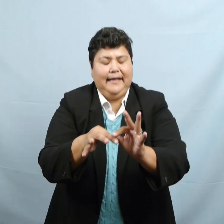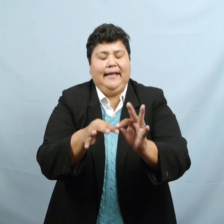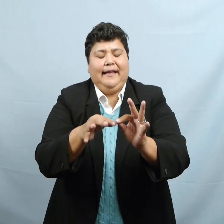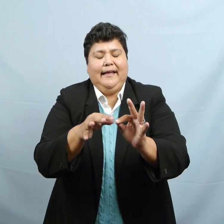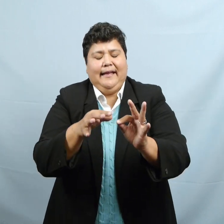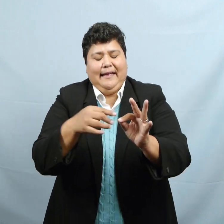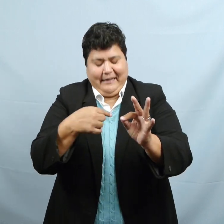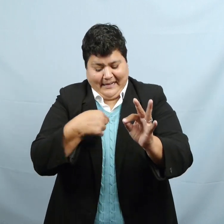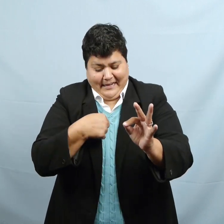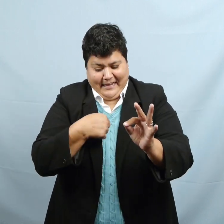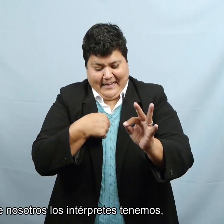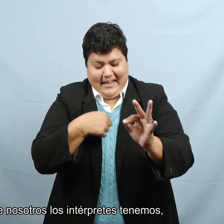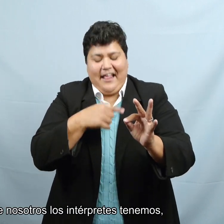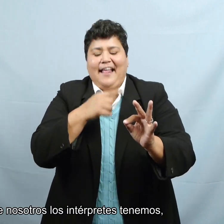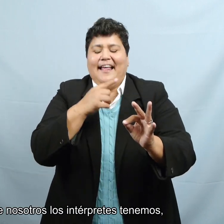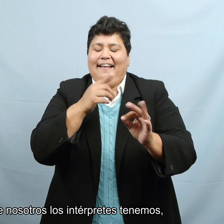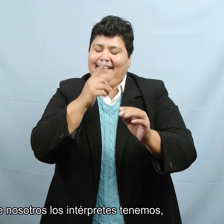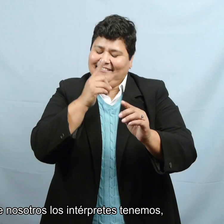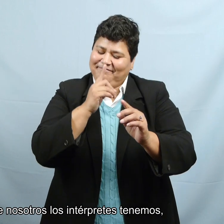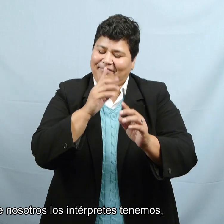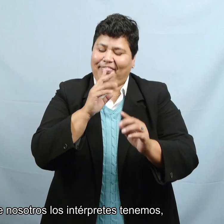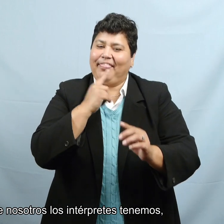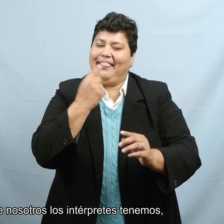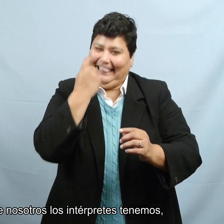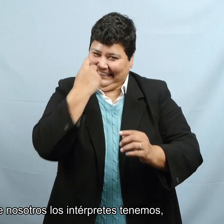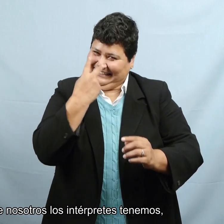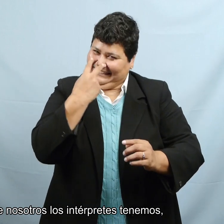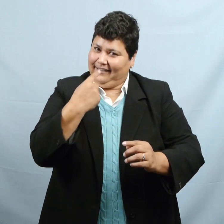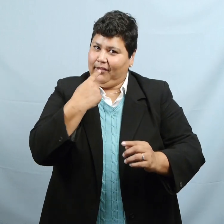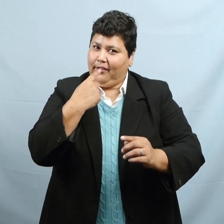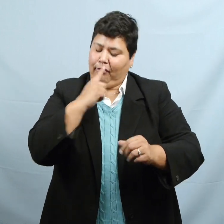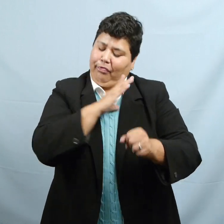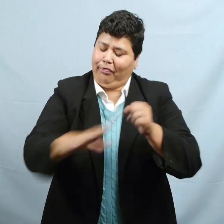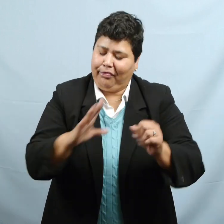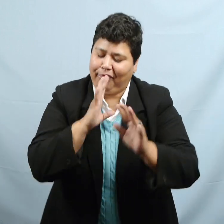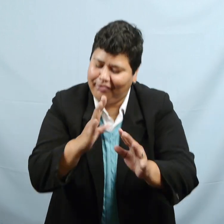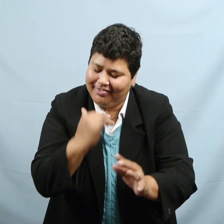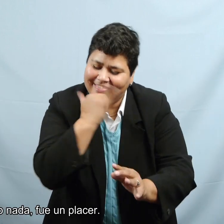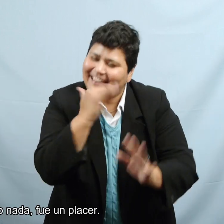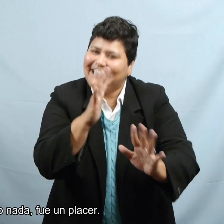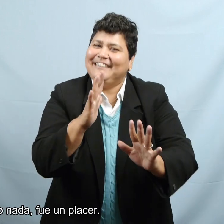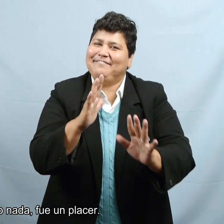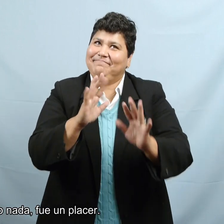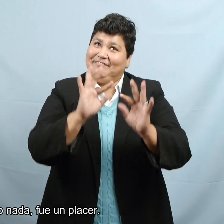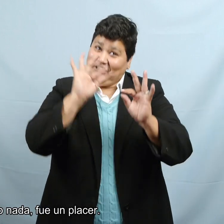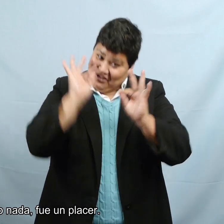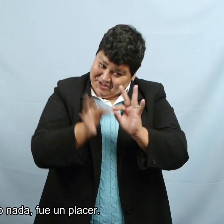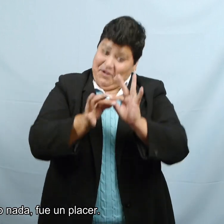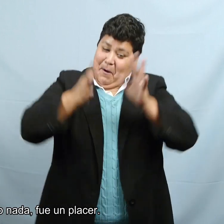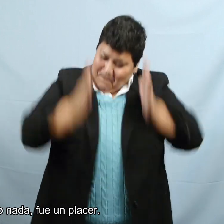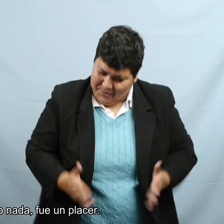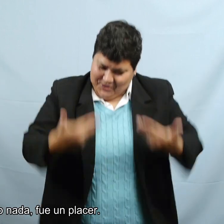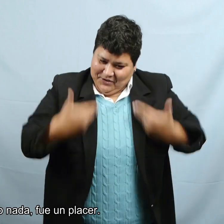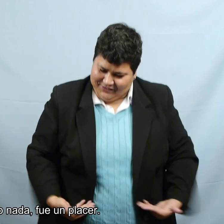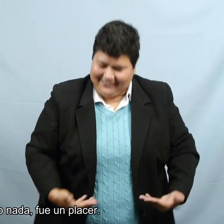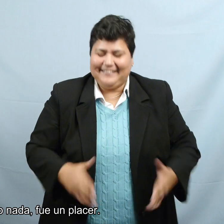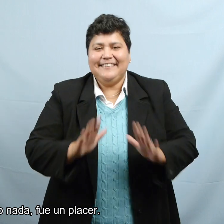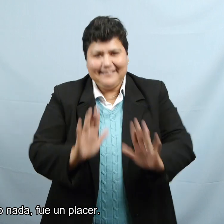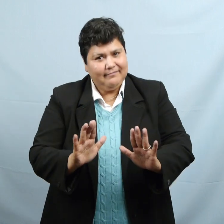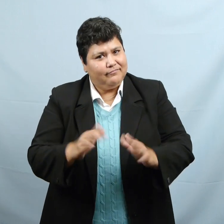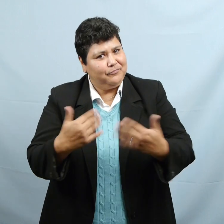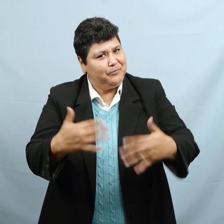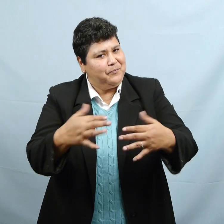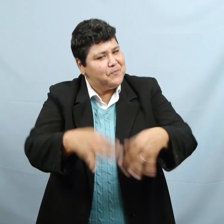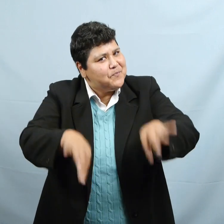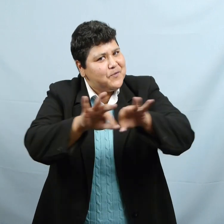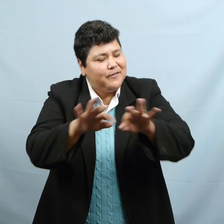en cuanto al rol que nosotros, los intérpretes, tenemos. Pero, nada, fue un placer.